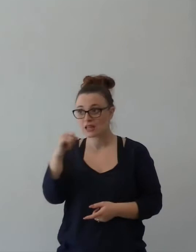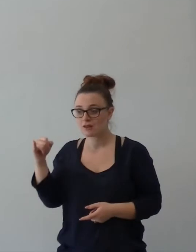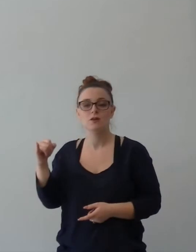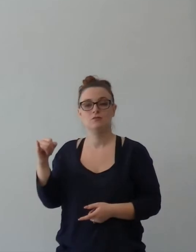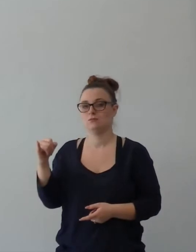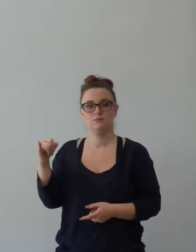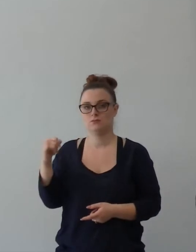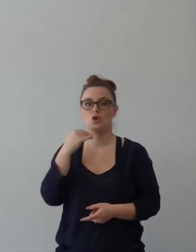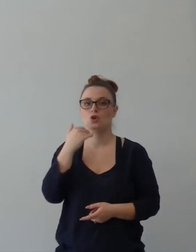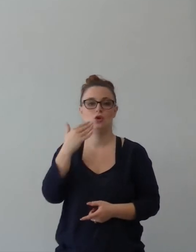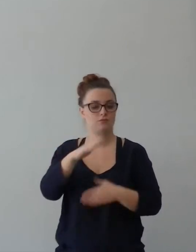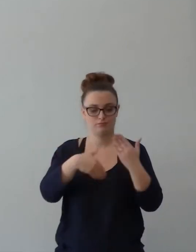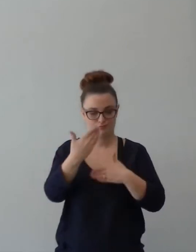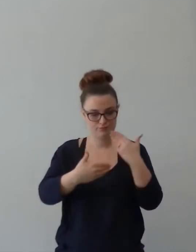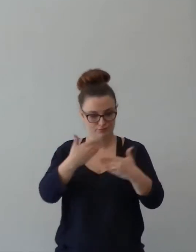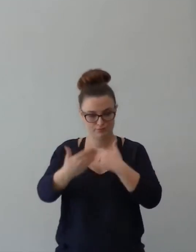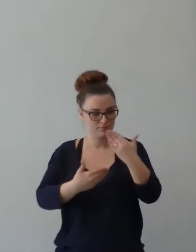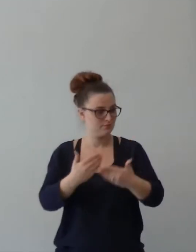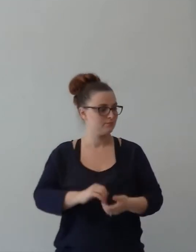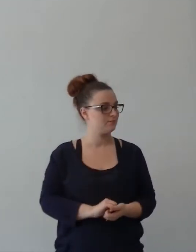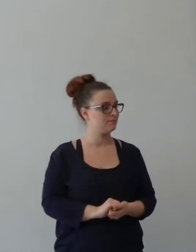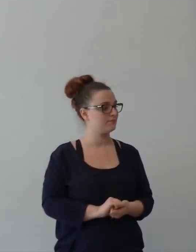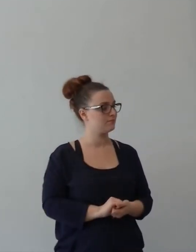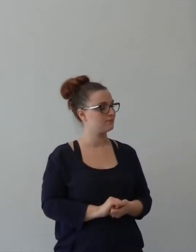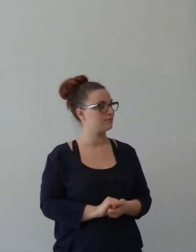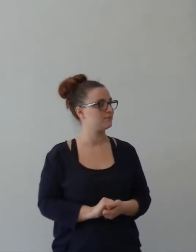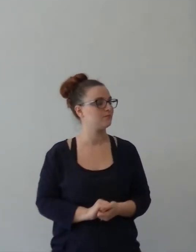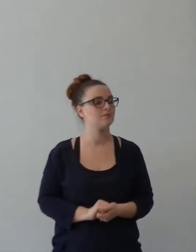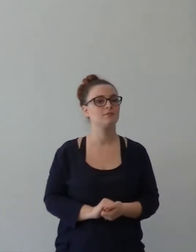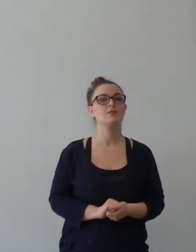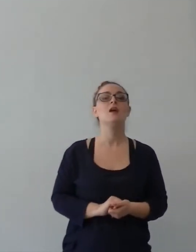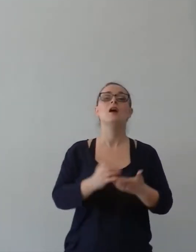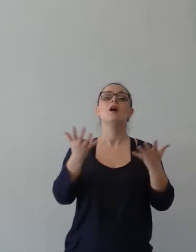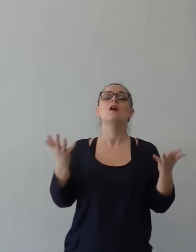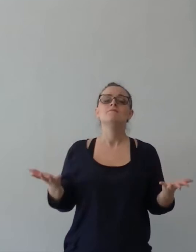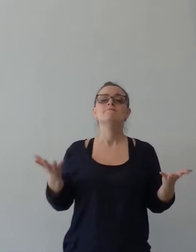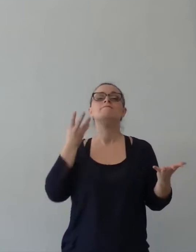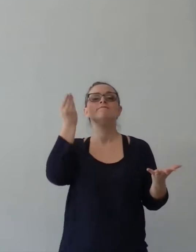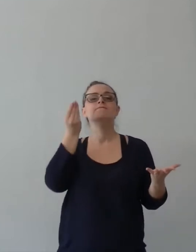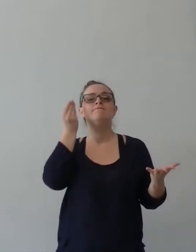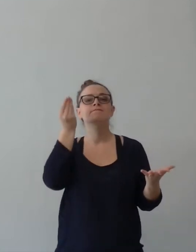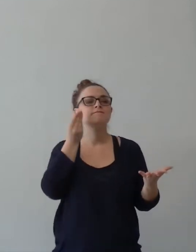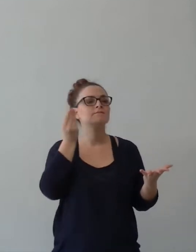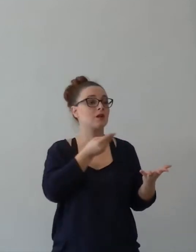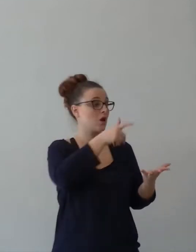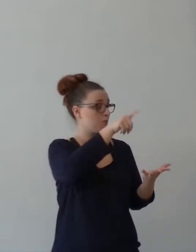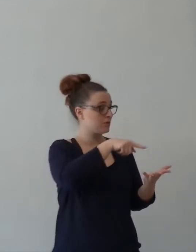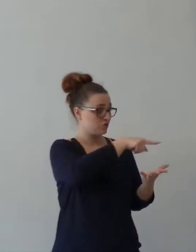gioia nella sofferenza? Allora, esiste un foglietto di distruzioni? Cosa posso rispondere alla persona vicina?